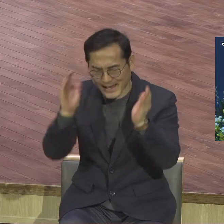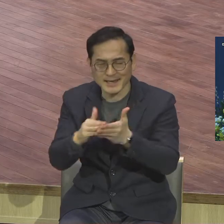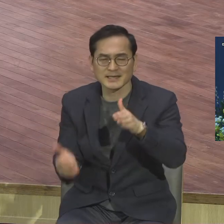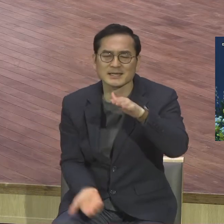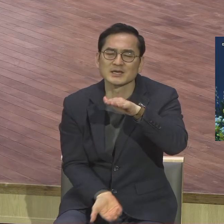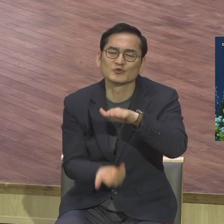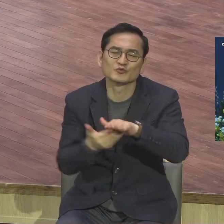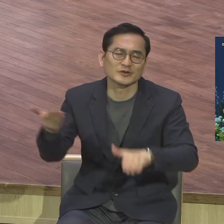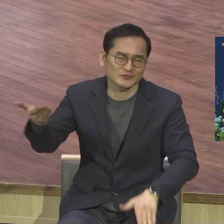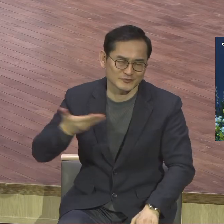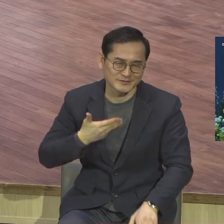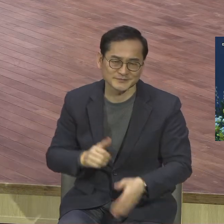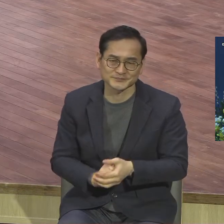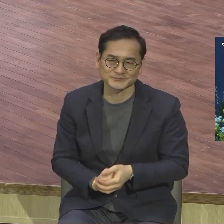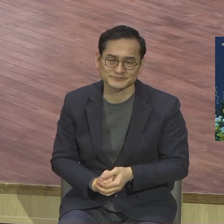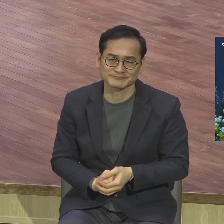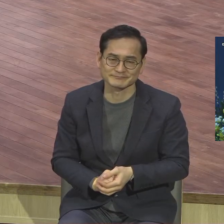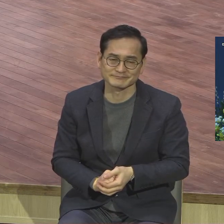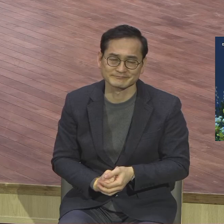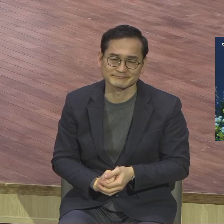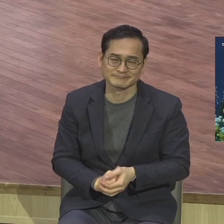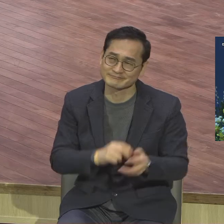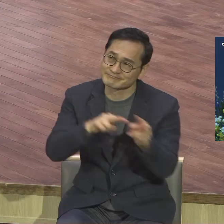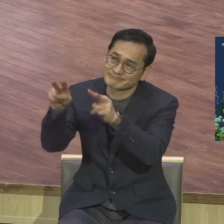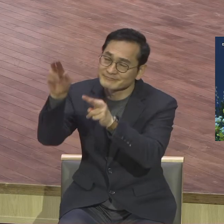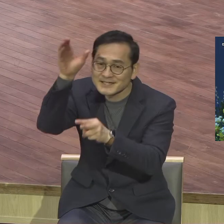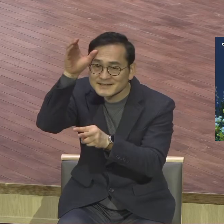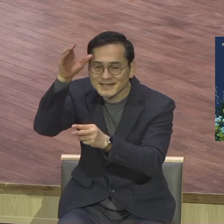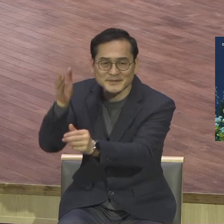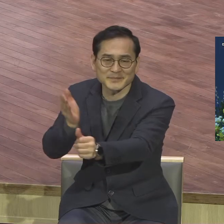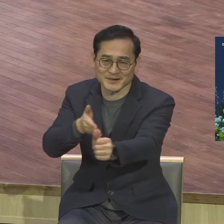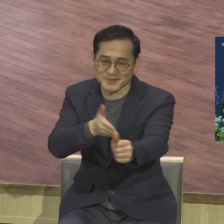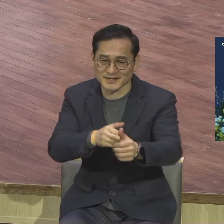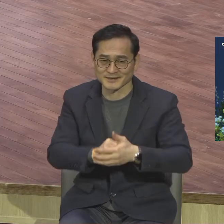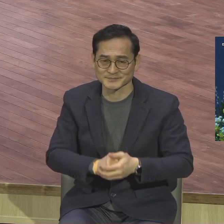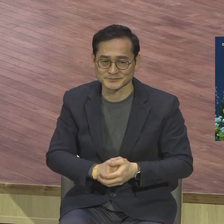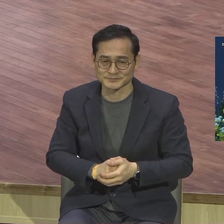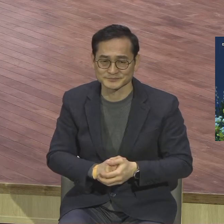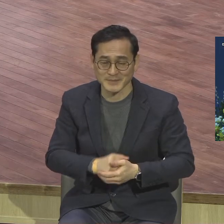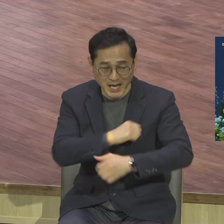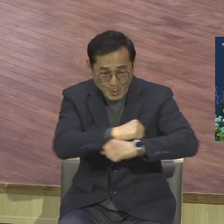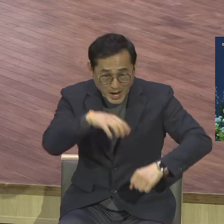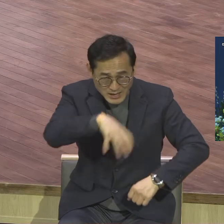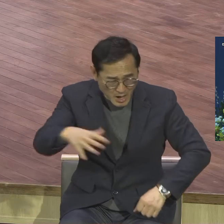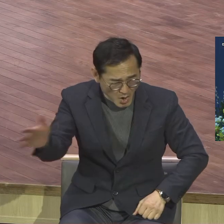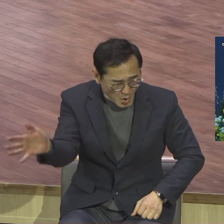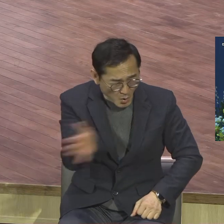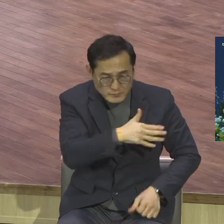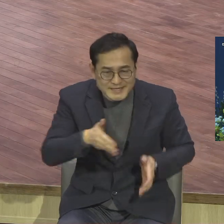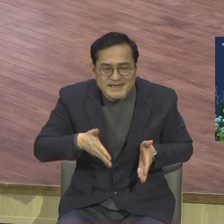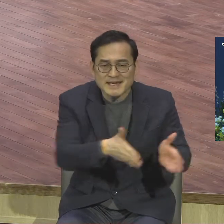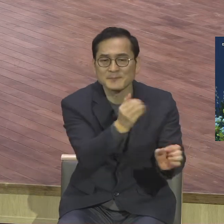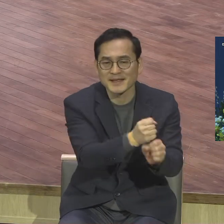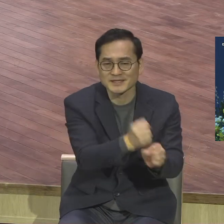기대하시기를 바랍니다 하나님은 광야에 길을 내십니다 사막에서 강을 내십니다